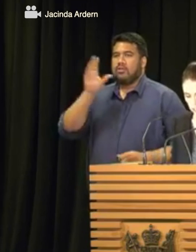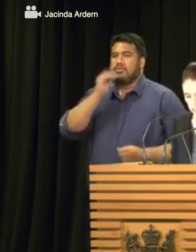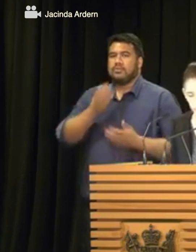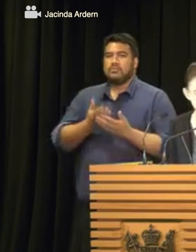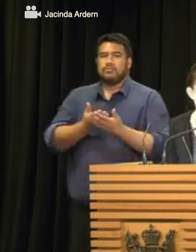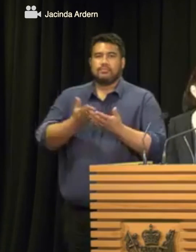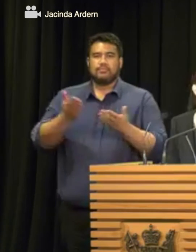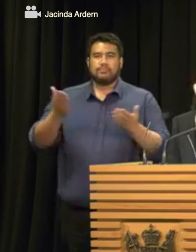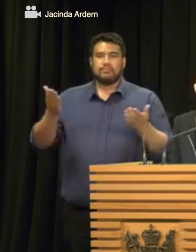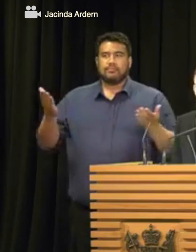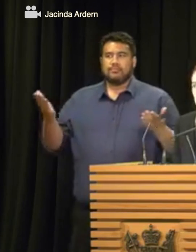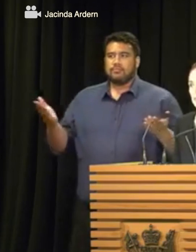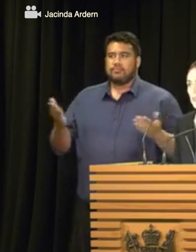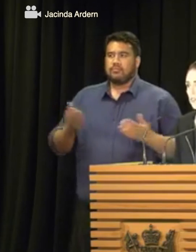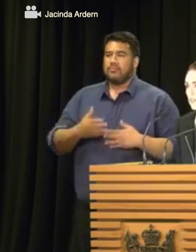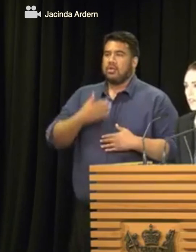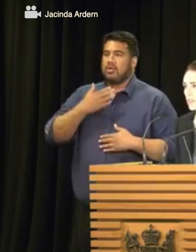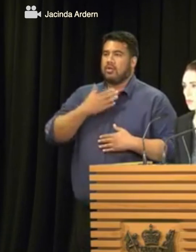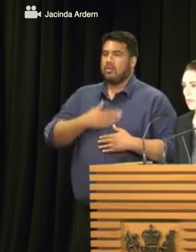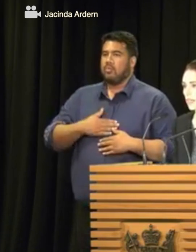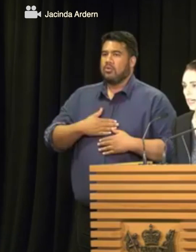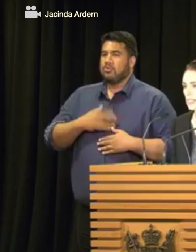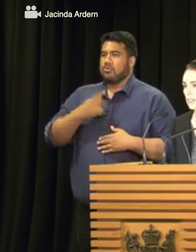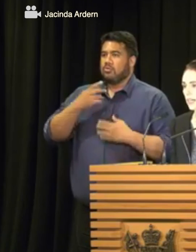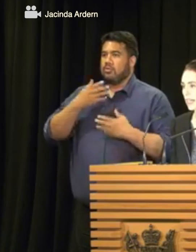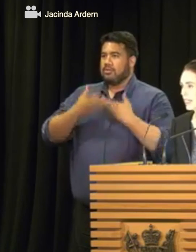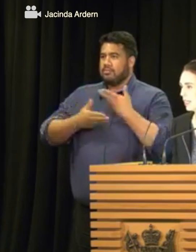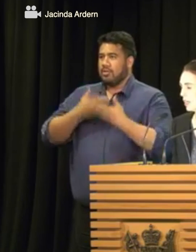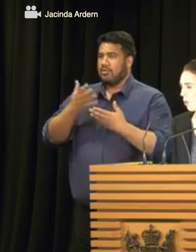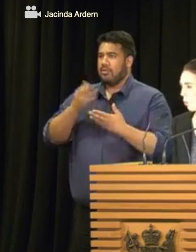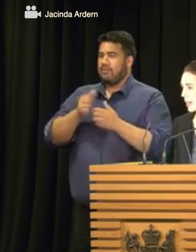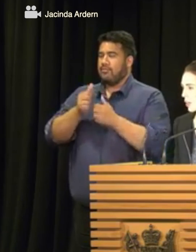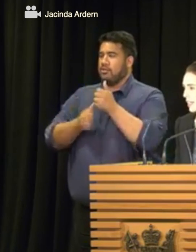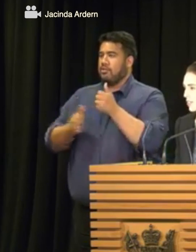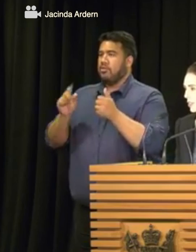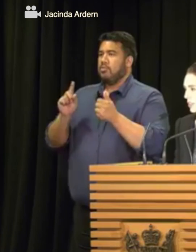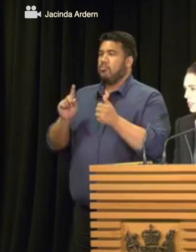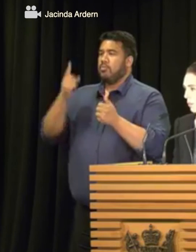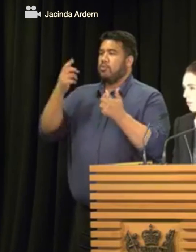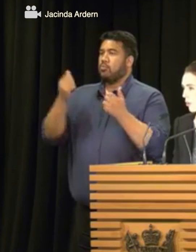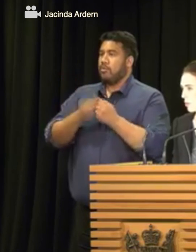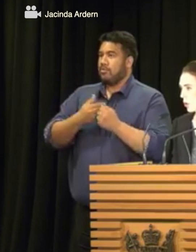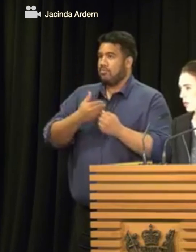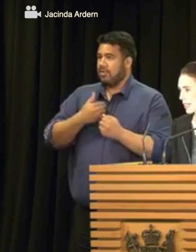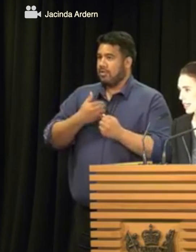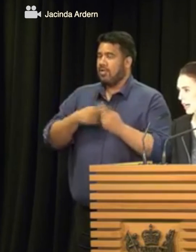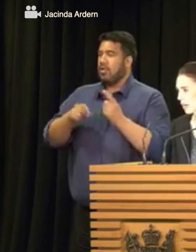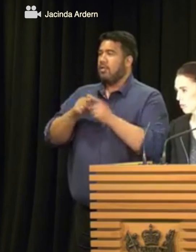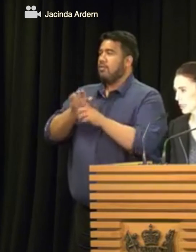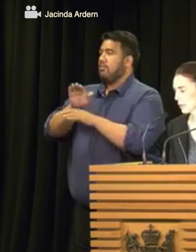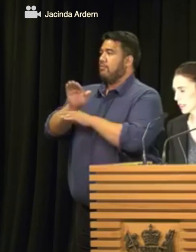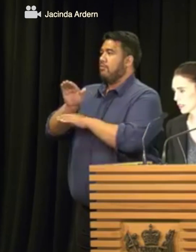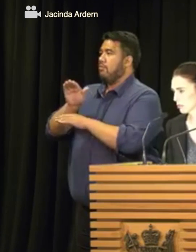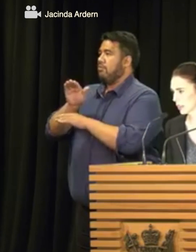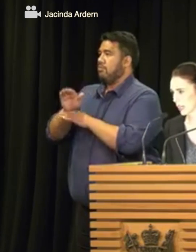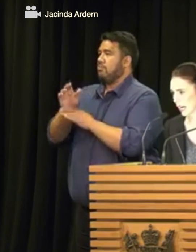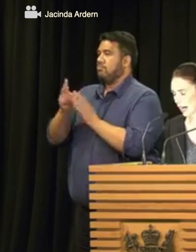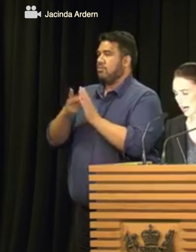comisión evaluará la actuación de las autoridades antes del atentado a dos mezquitas en Chris Church, que dejó 50 muertos.